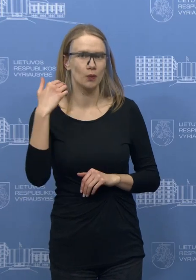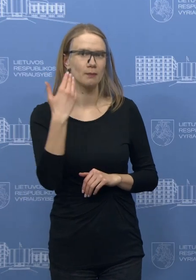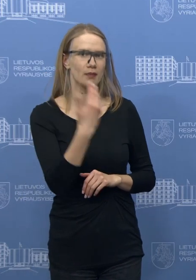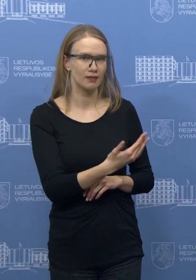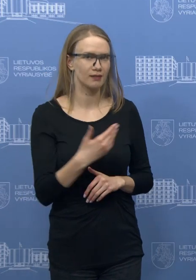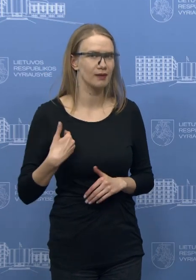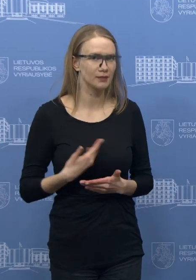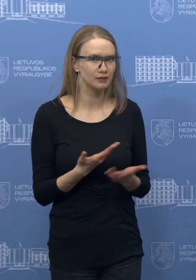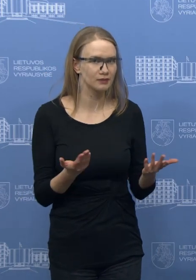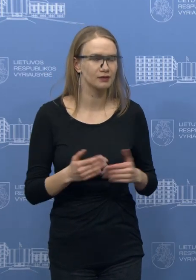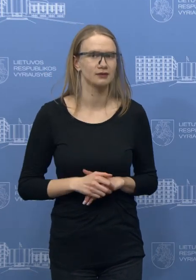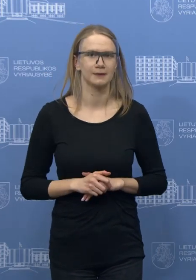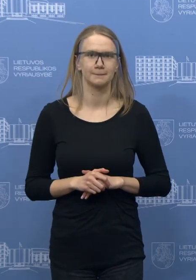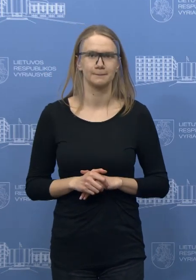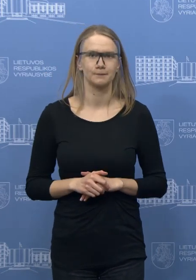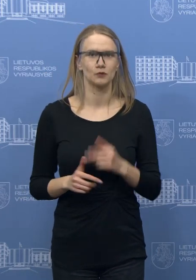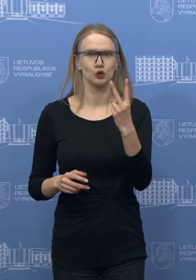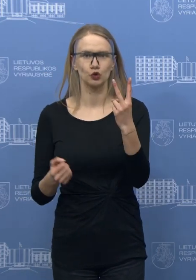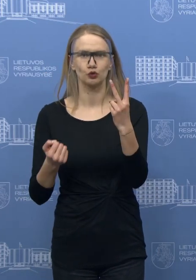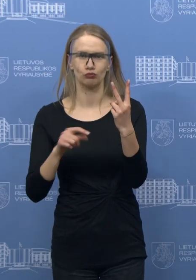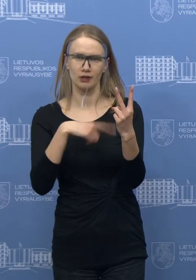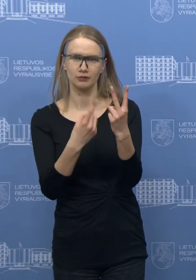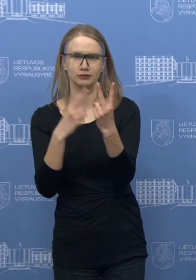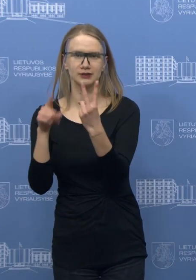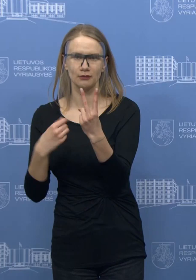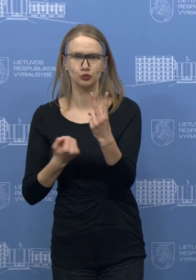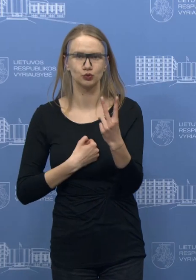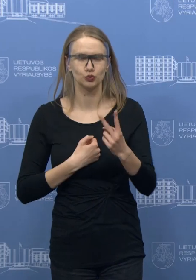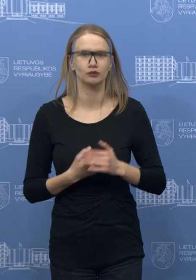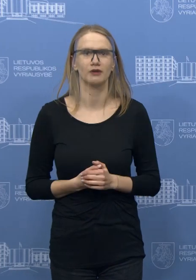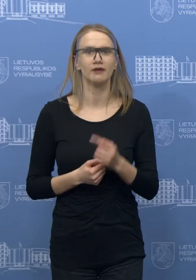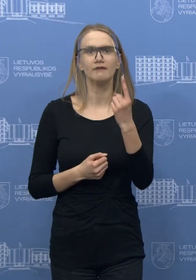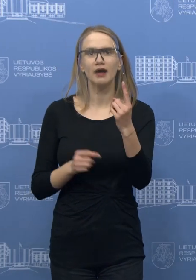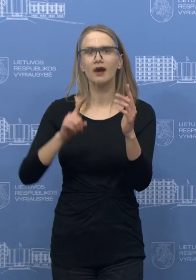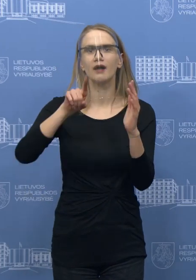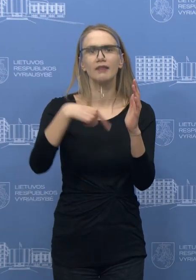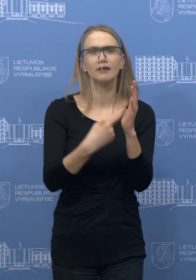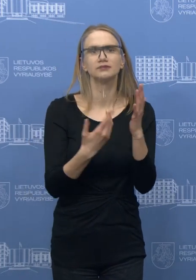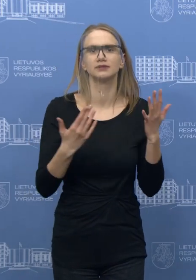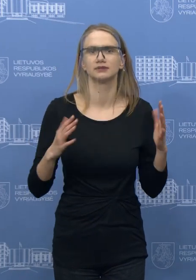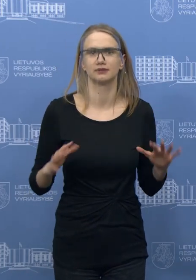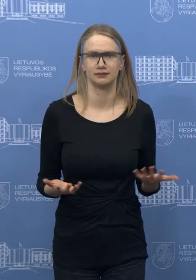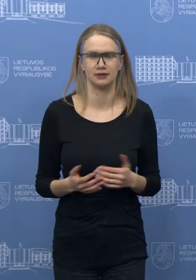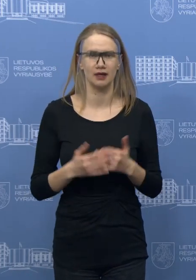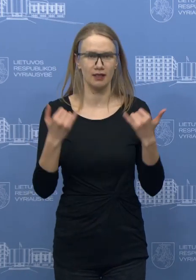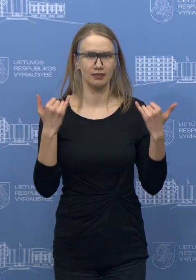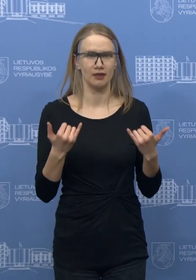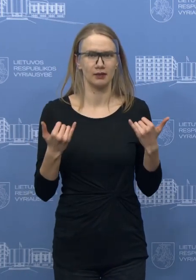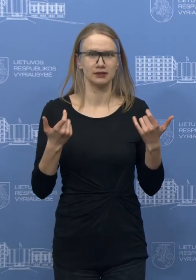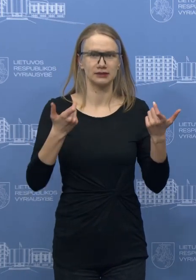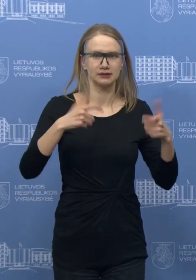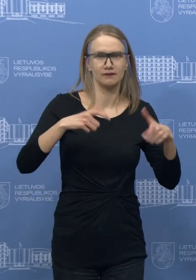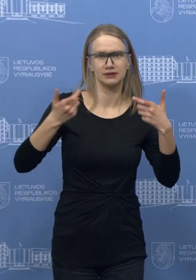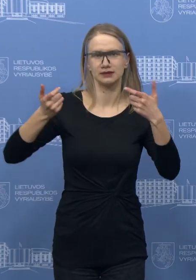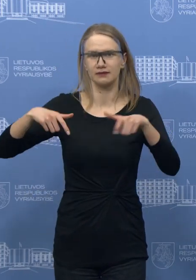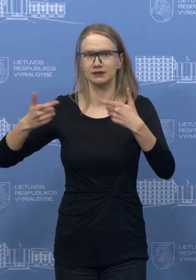Labadiena. Norėjau du klausimų užduoti. Vienas klausimas yra, gal galite pasakyti, kodėl iki šausai valgybės